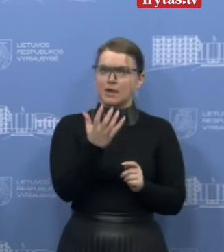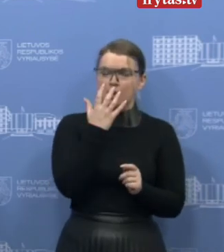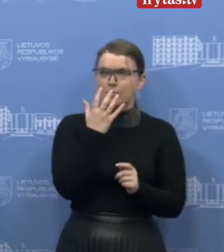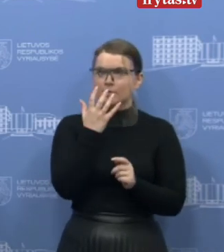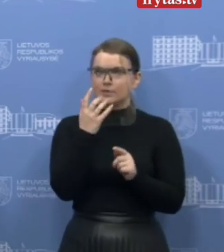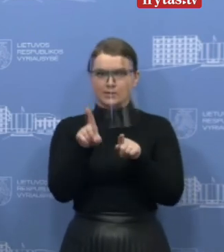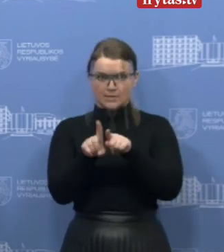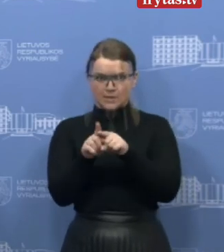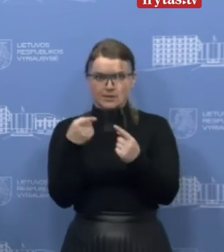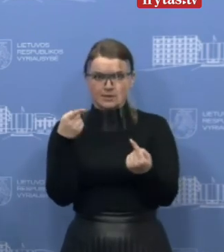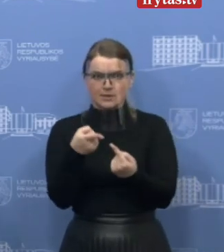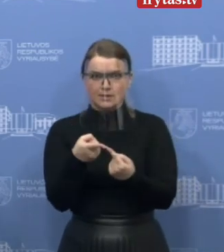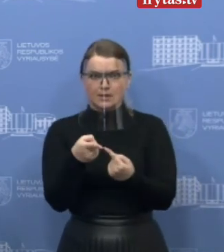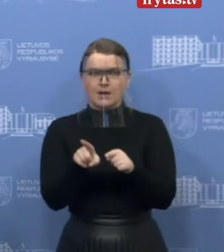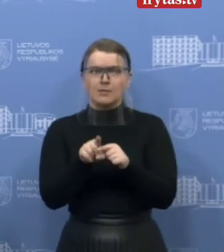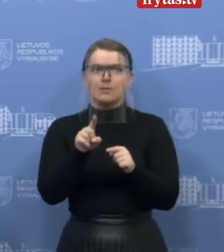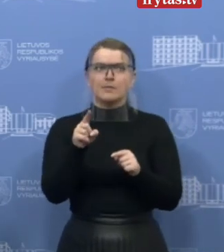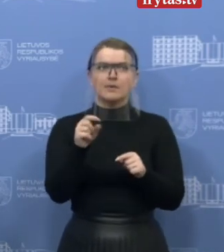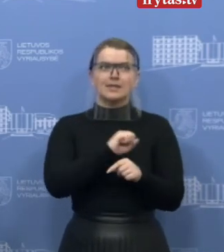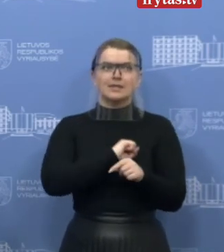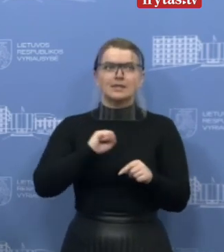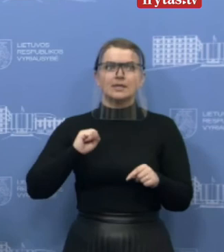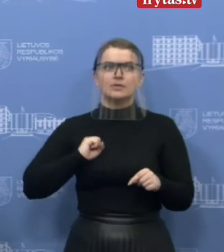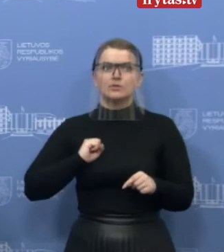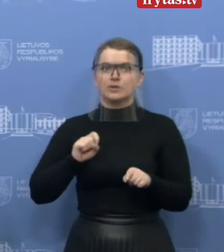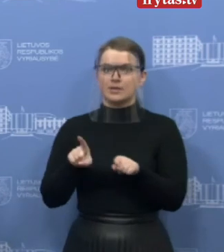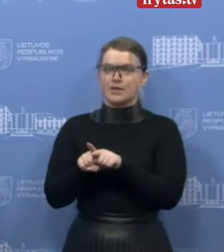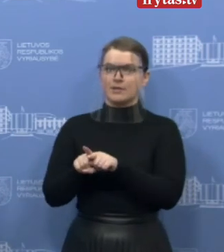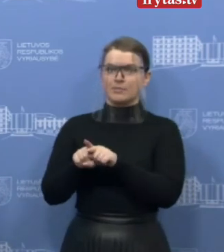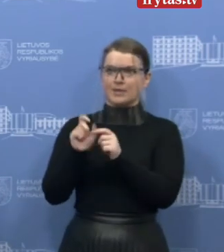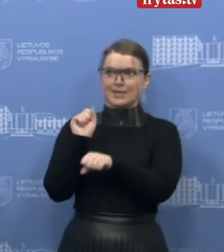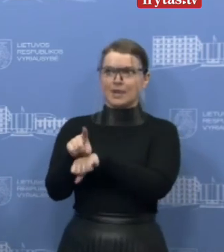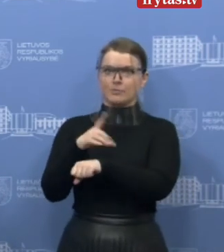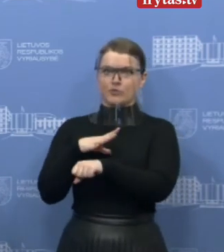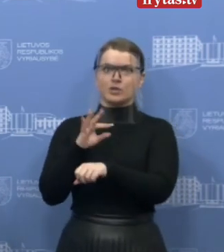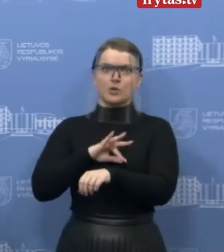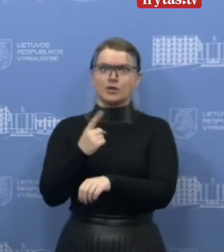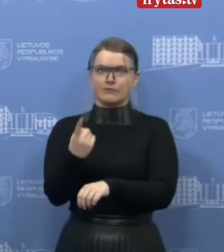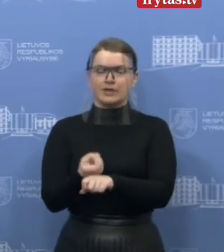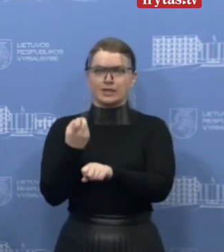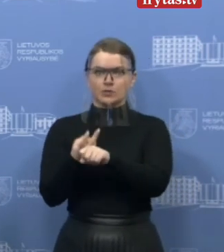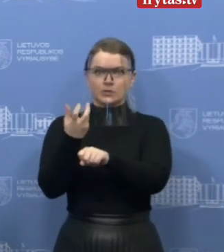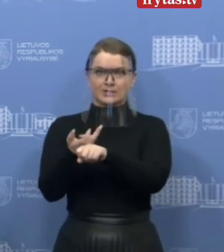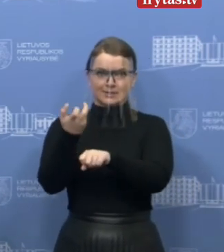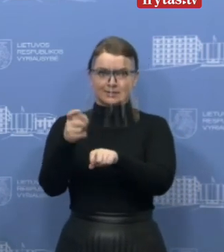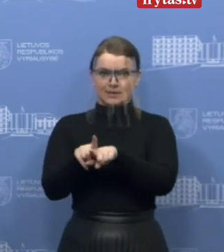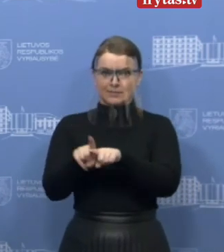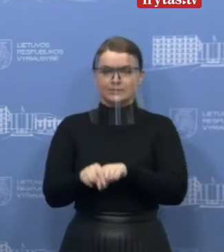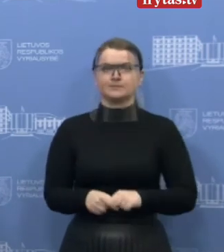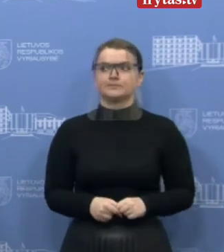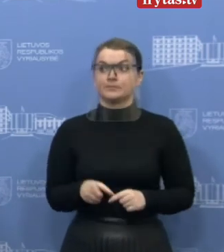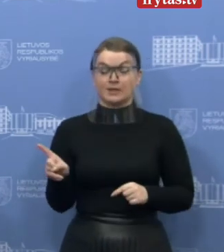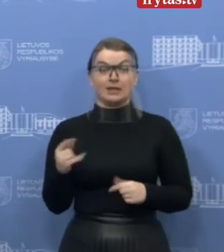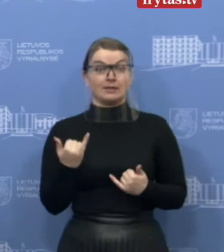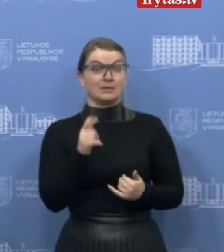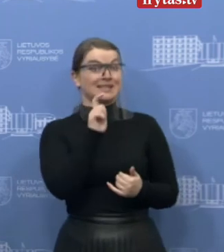kuriais vėrygos pavėdimų medegai turėjo naudoti ne vieną kartą? Aš jūsime. Aš tikslaus atsakymo